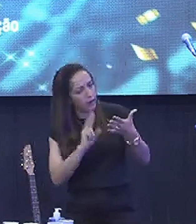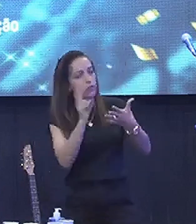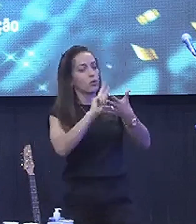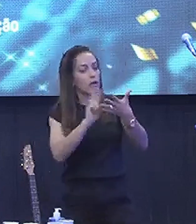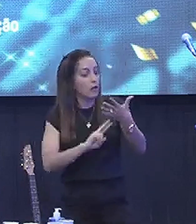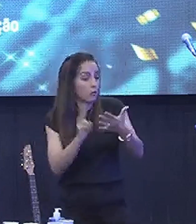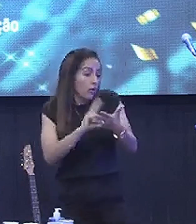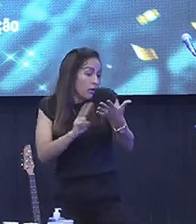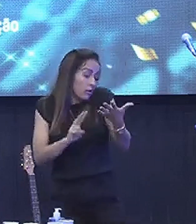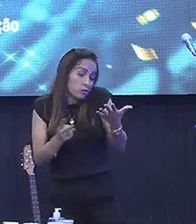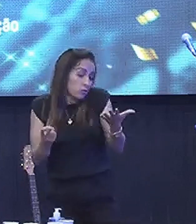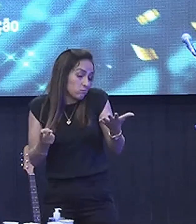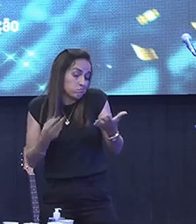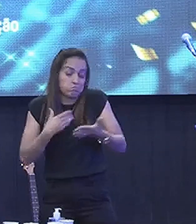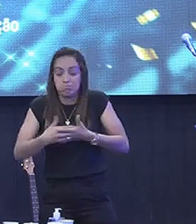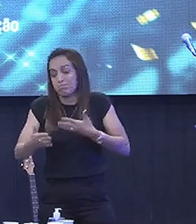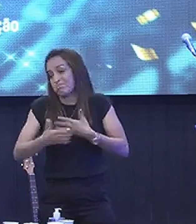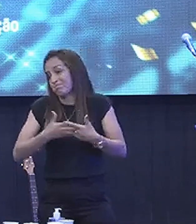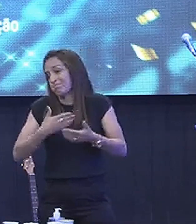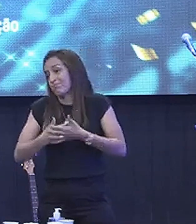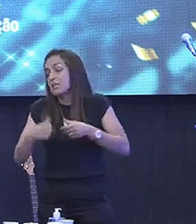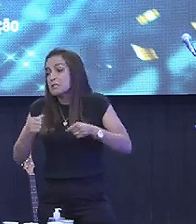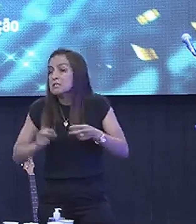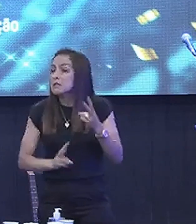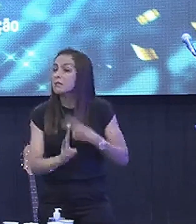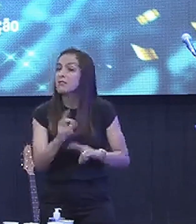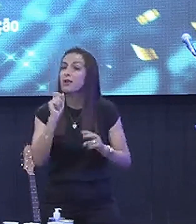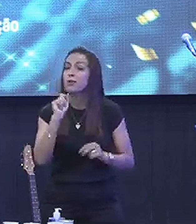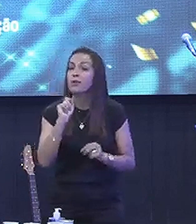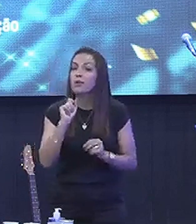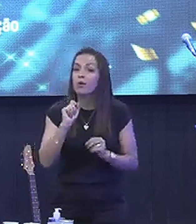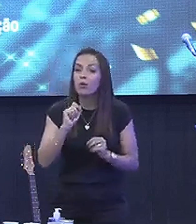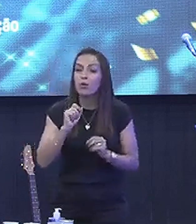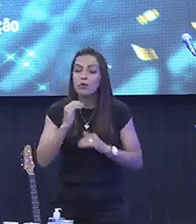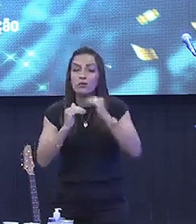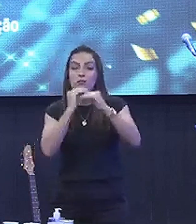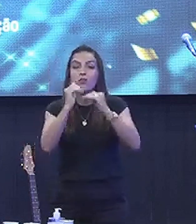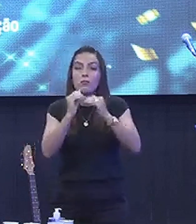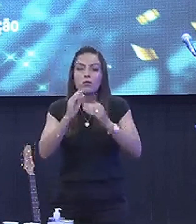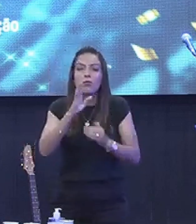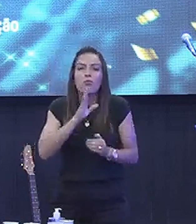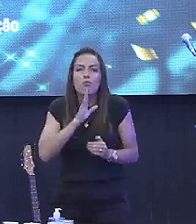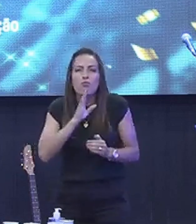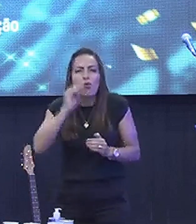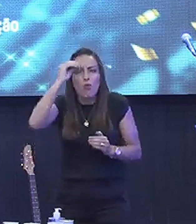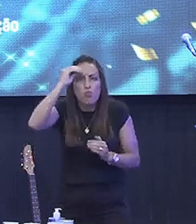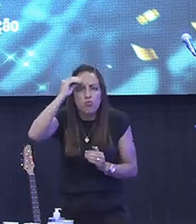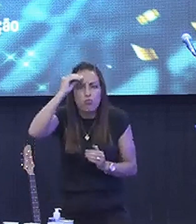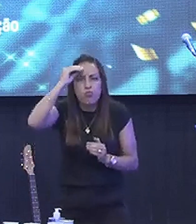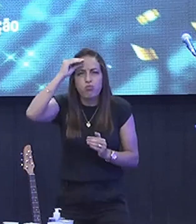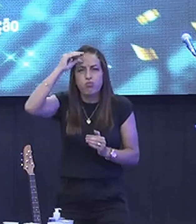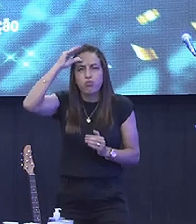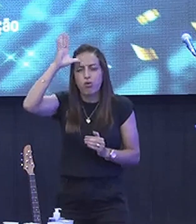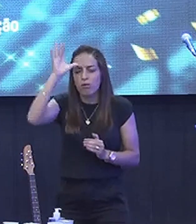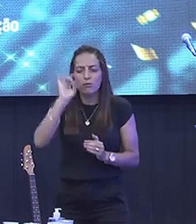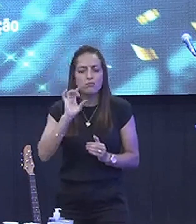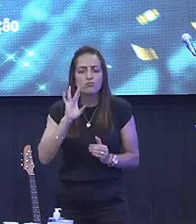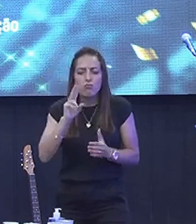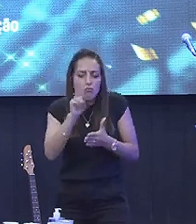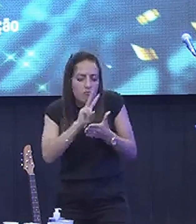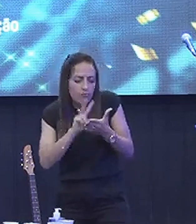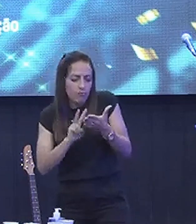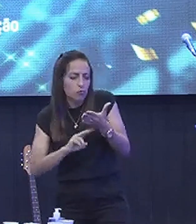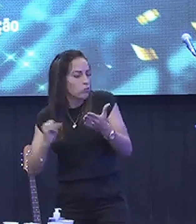Apenas por ler A palavra de Deus sempre fala Que o processo de conhecimento das escrituras É um processo Não é somente de